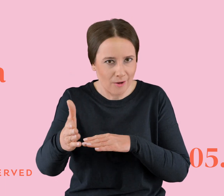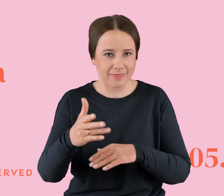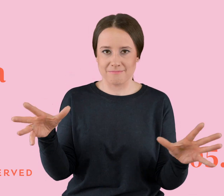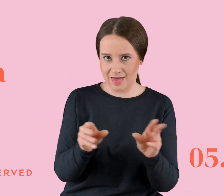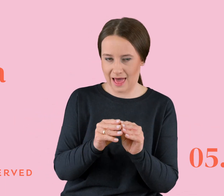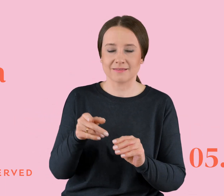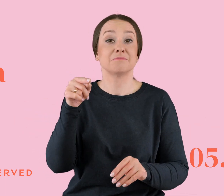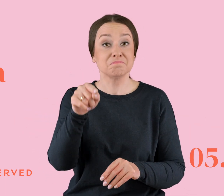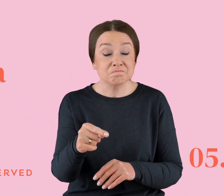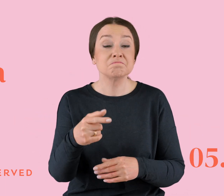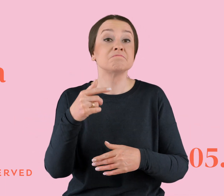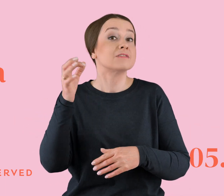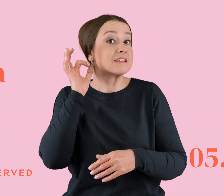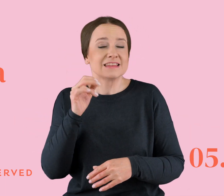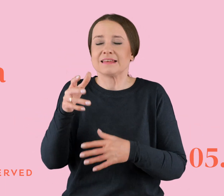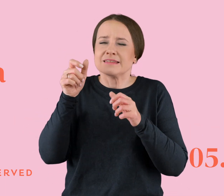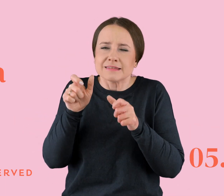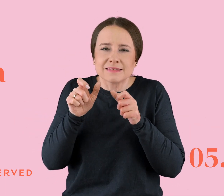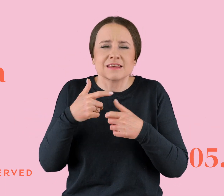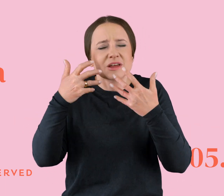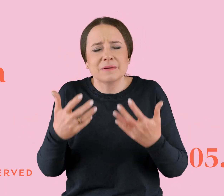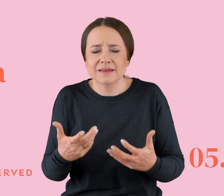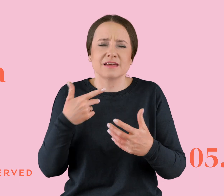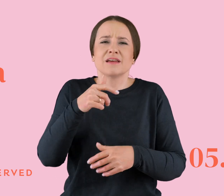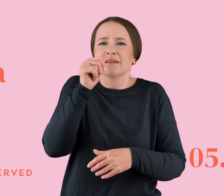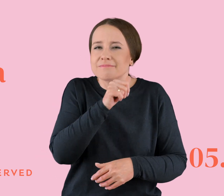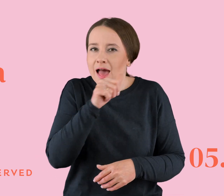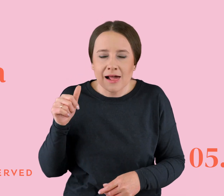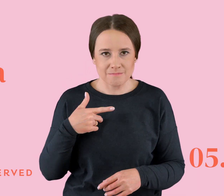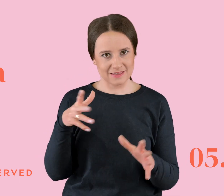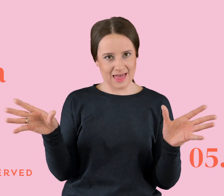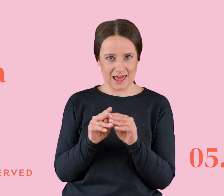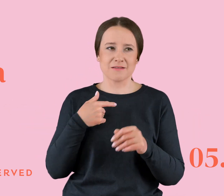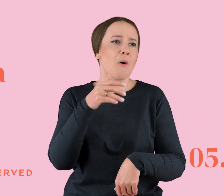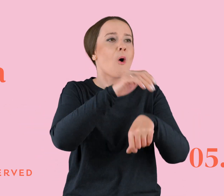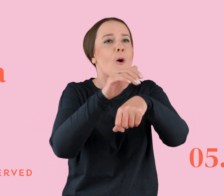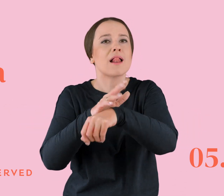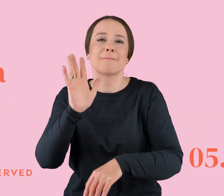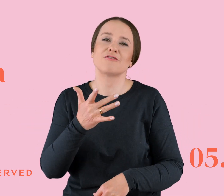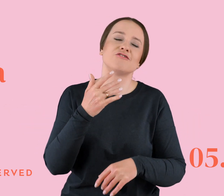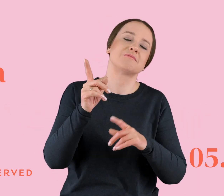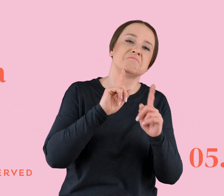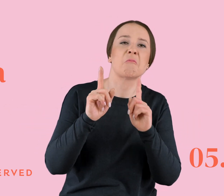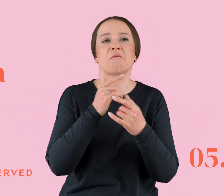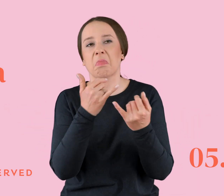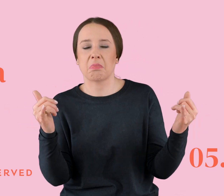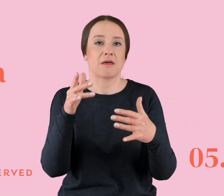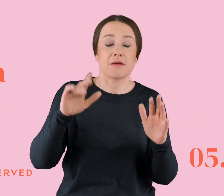był to sekretny związek, żebyśmy my ukrywali to, że jesteśmy razem, no bo znajomi będą gadać i tak dalej. Na początku mi się to podobało, to było takie